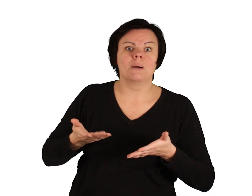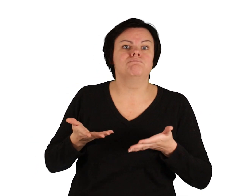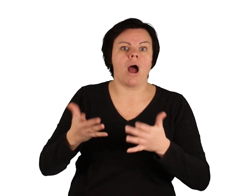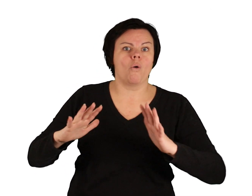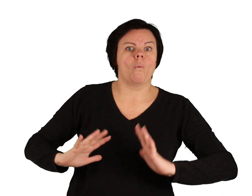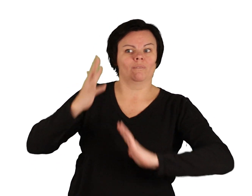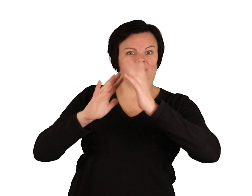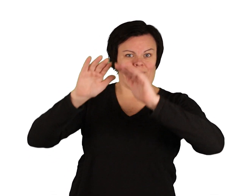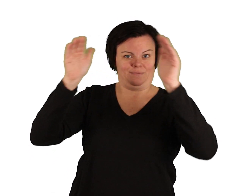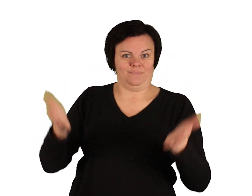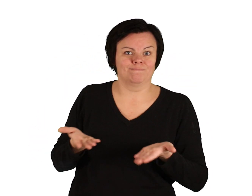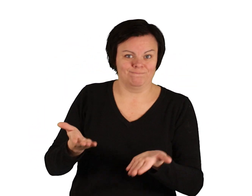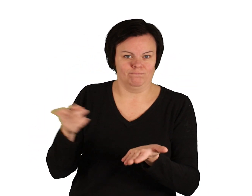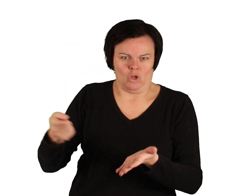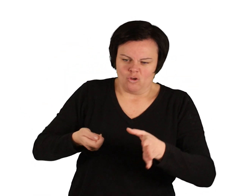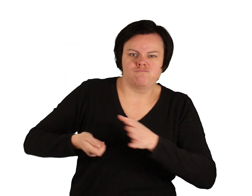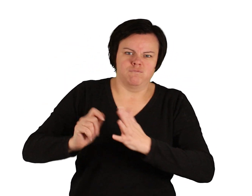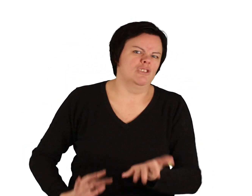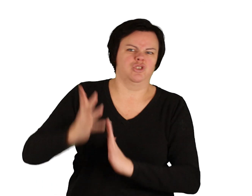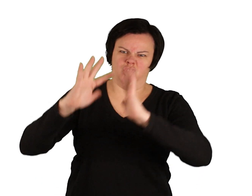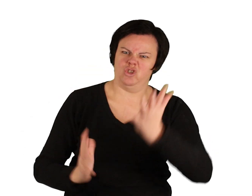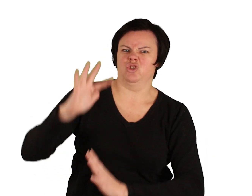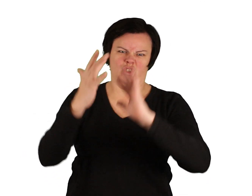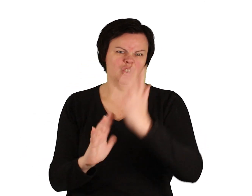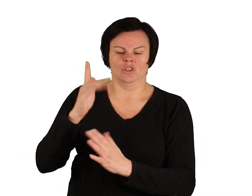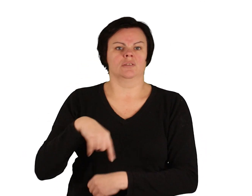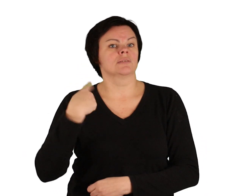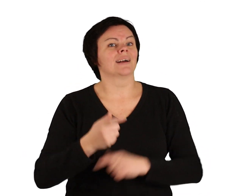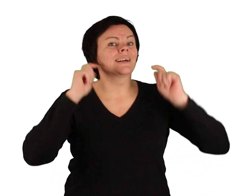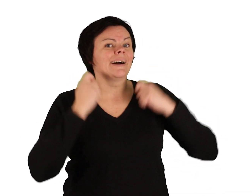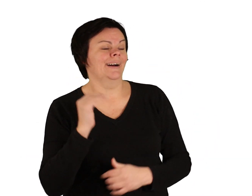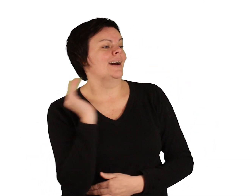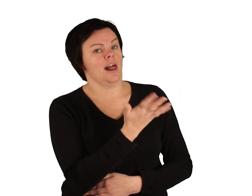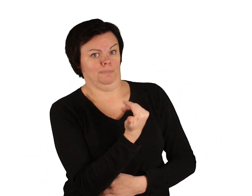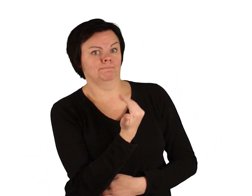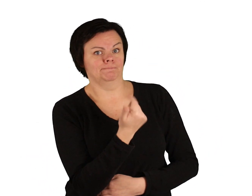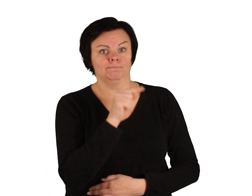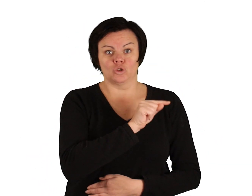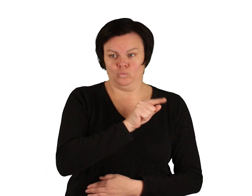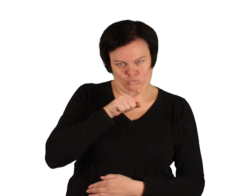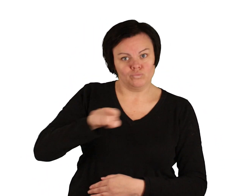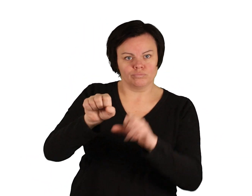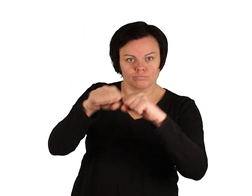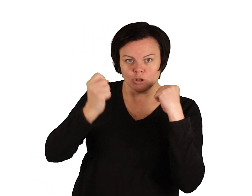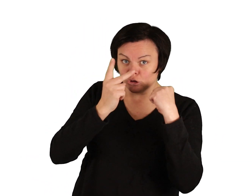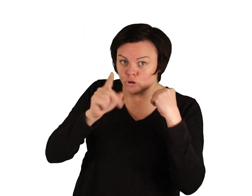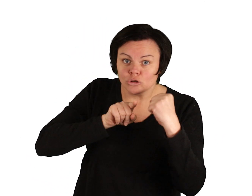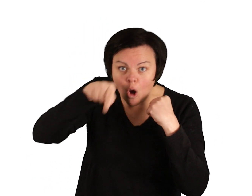Sie heizte den Backofen tüchtig ein und rief Gretel, sie solle schauen, ob das Feuer brenne. »Kriech hinein!«